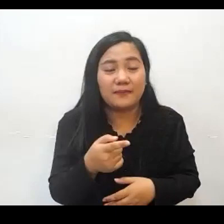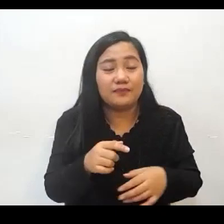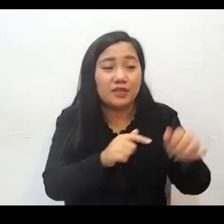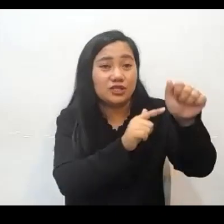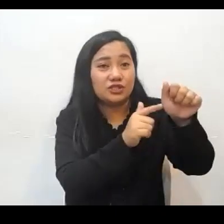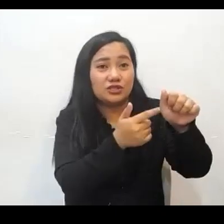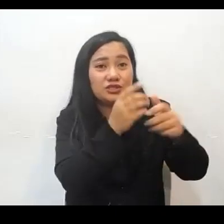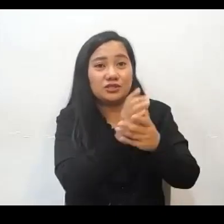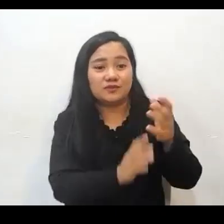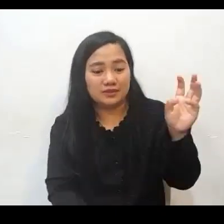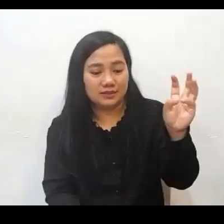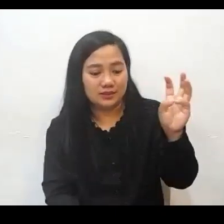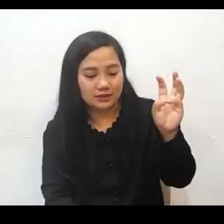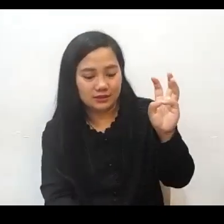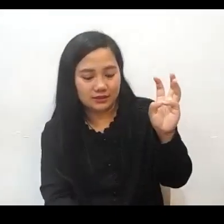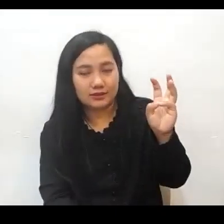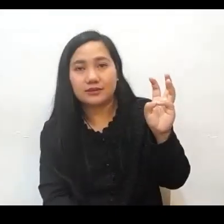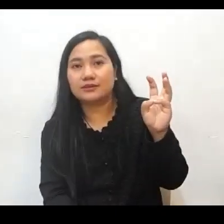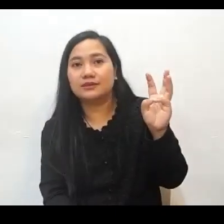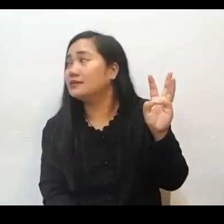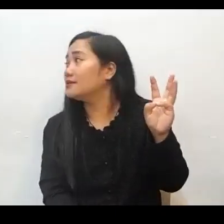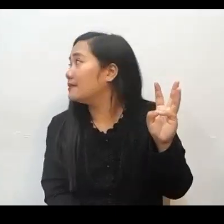Tignan po natin sa Genesis po kapitulo 6.